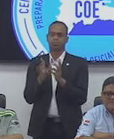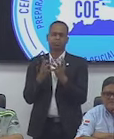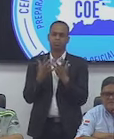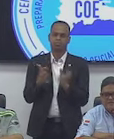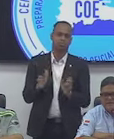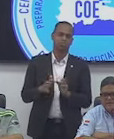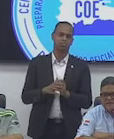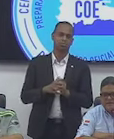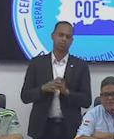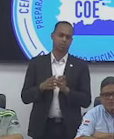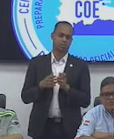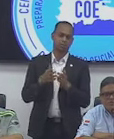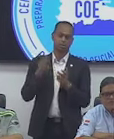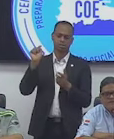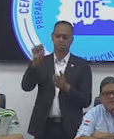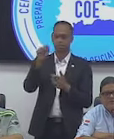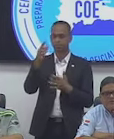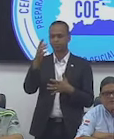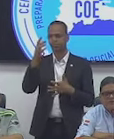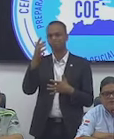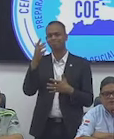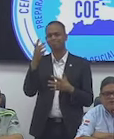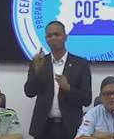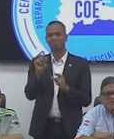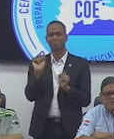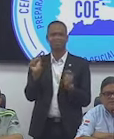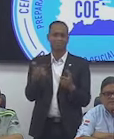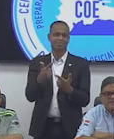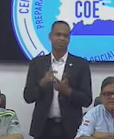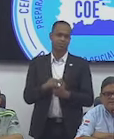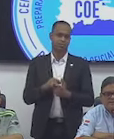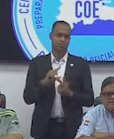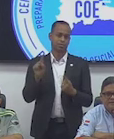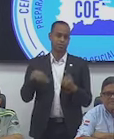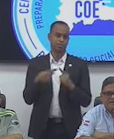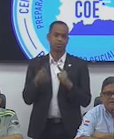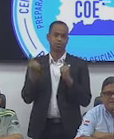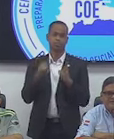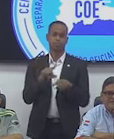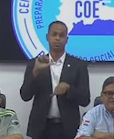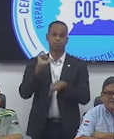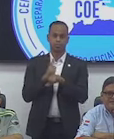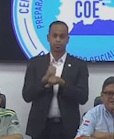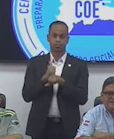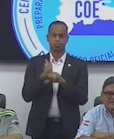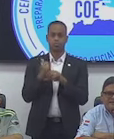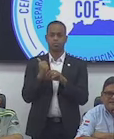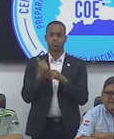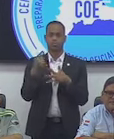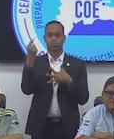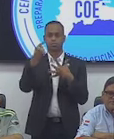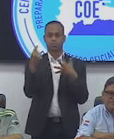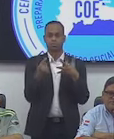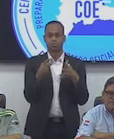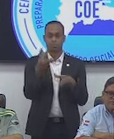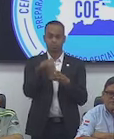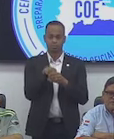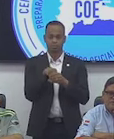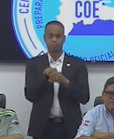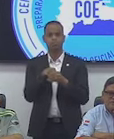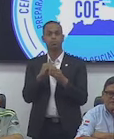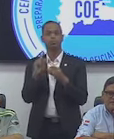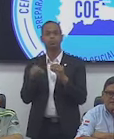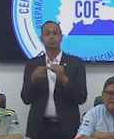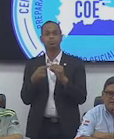país y afecte todo, nos afecta a todo esto, porque cuando se establecen medidas sanitarias y sobre todo cuando